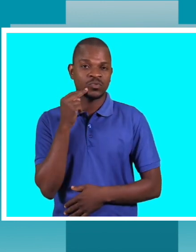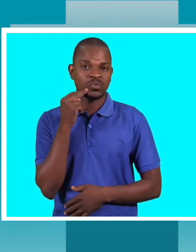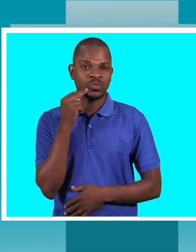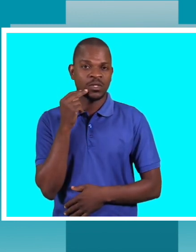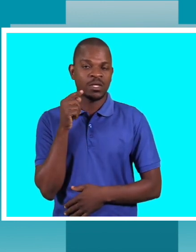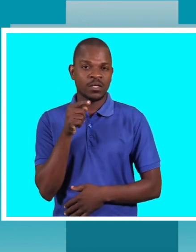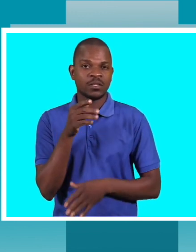exemplo,